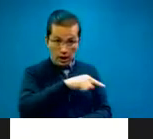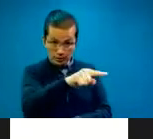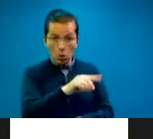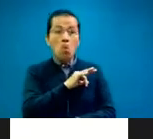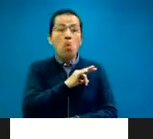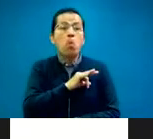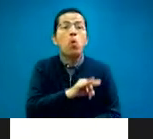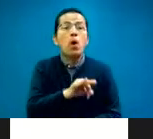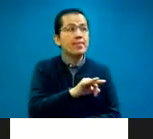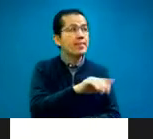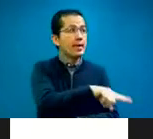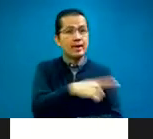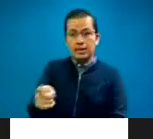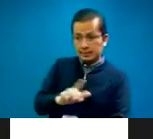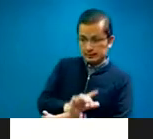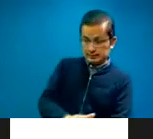religión, a la color,